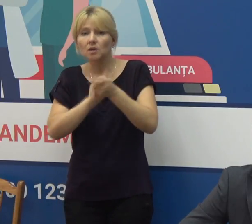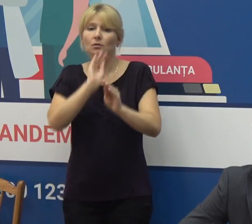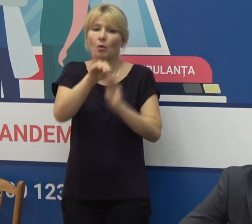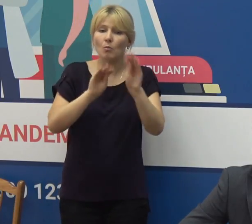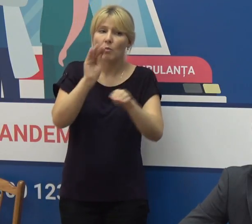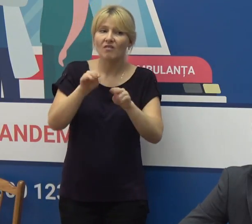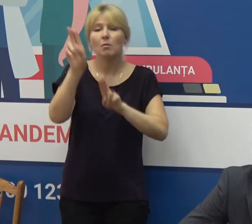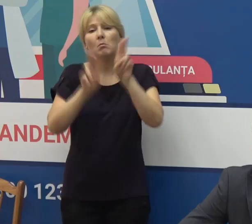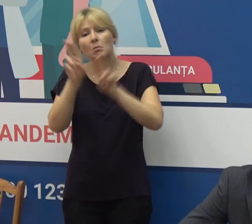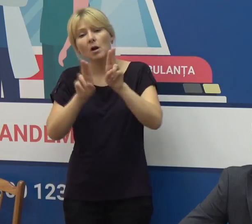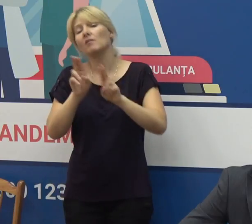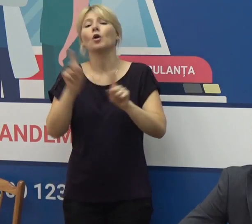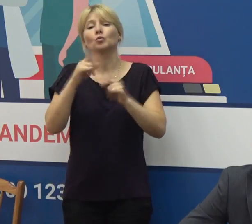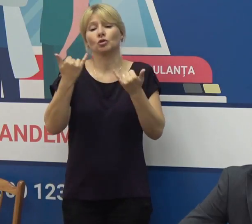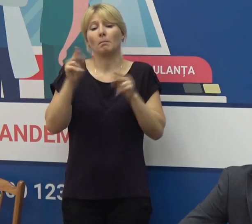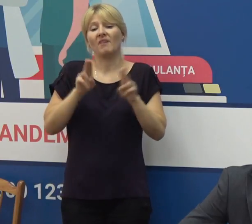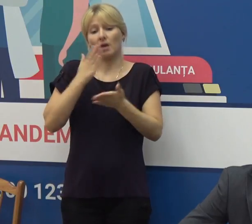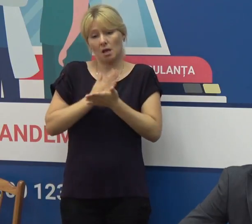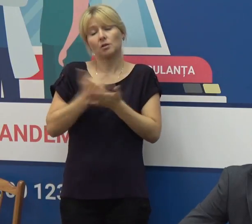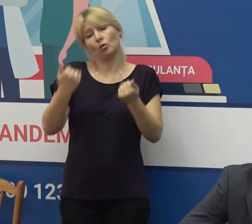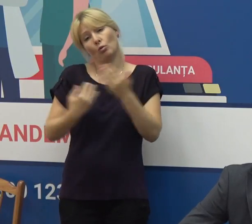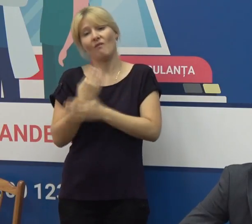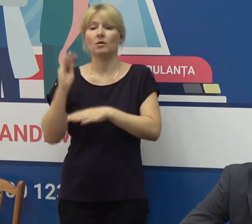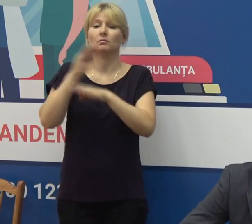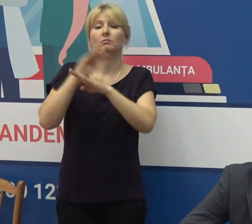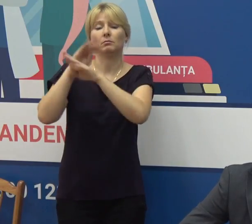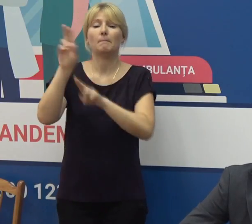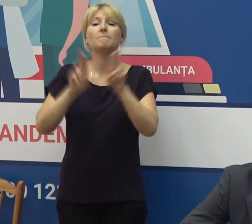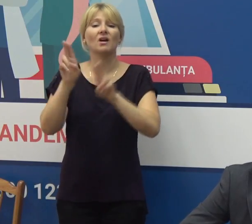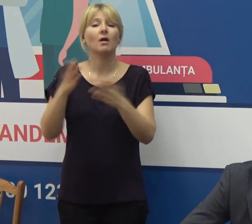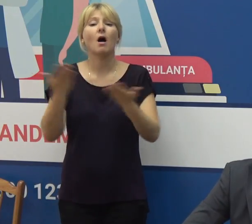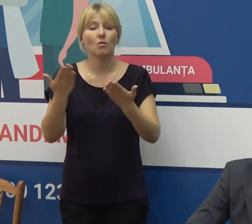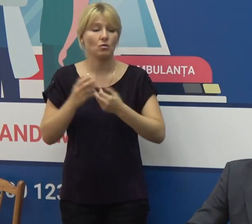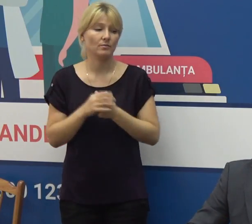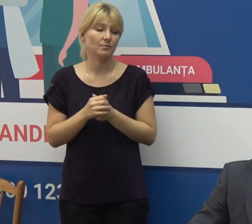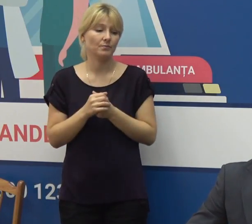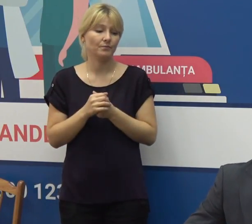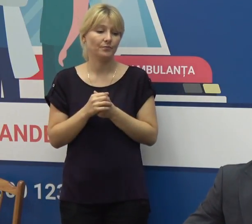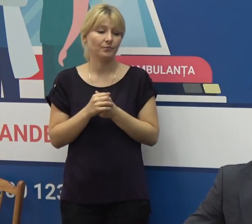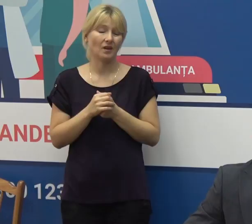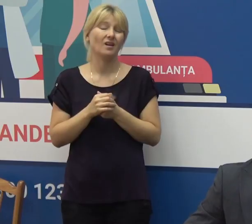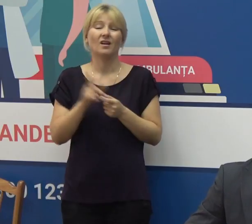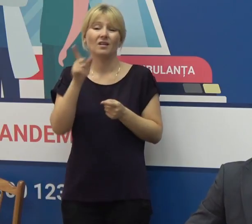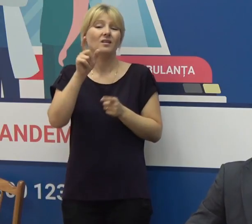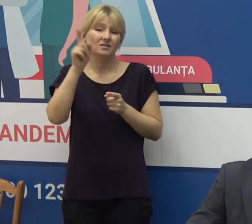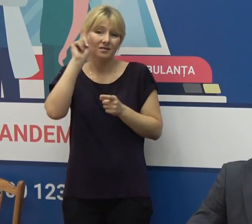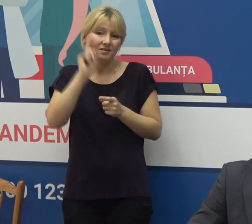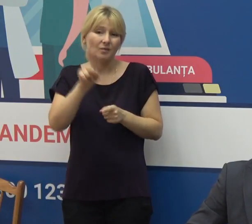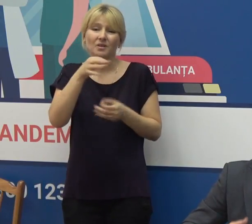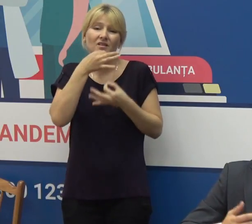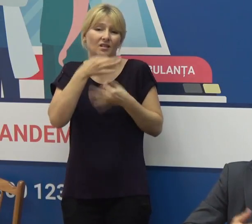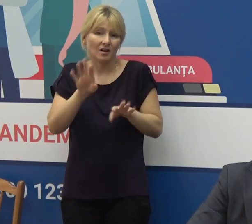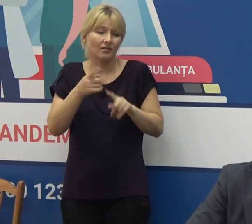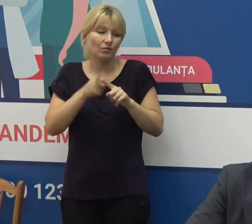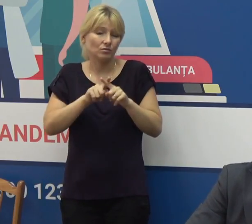ne enumerând cele care insistă deja măsurile noi în primul rând iar și acele măsuri mai puțin plăcute care au fost acum recent